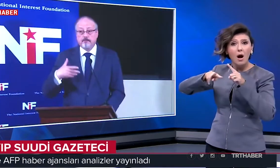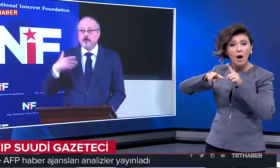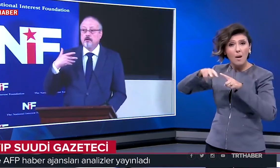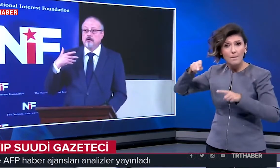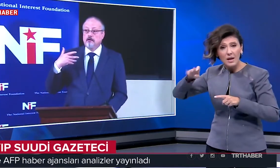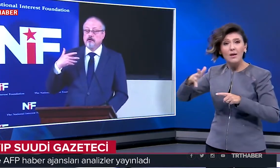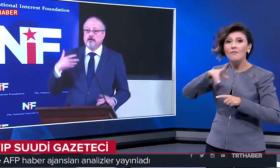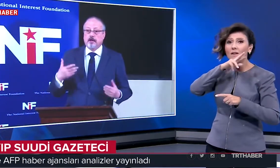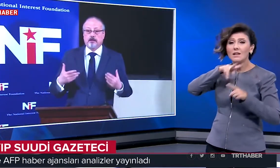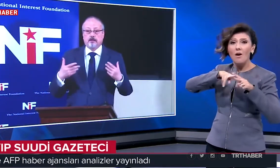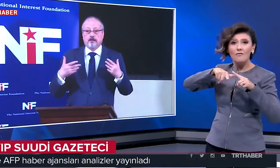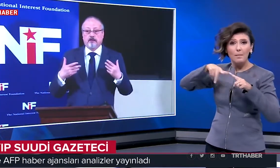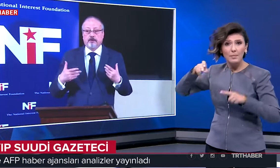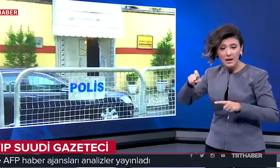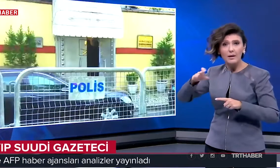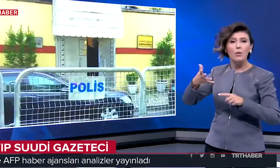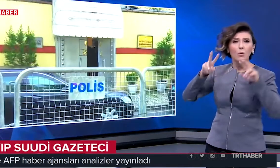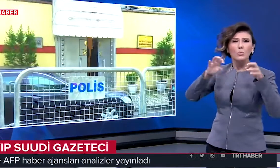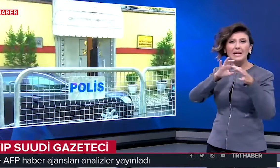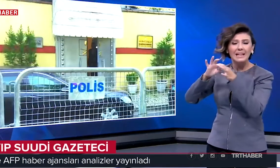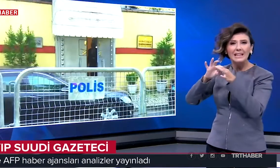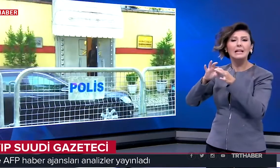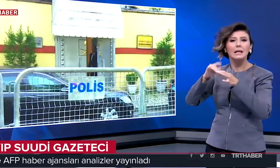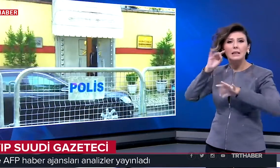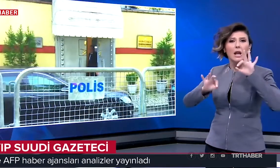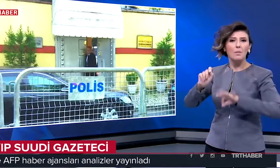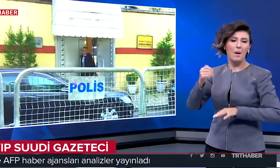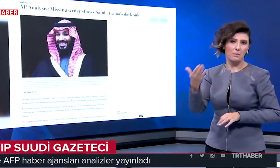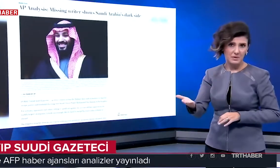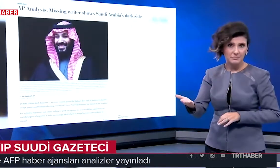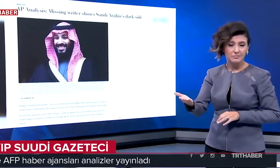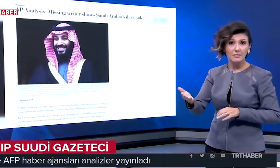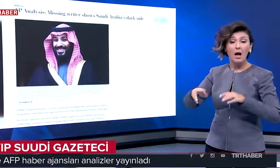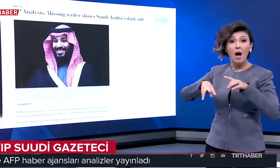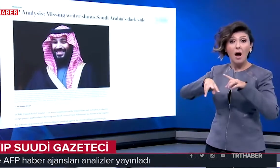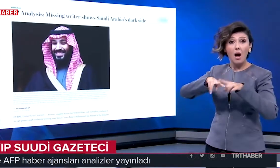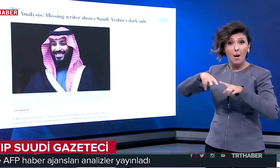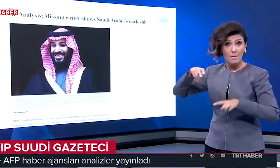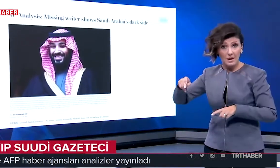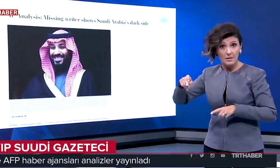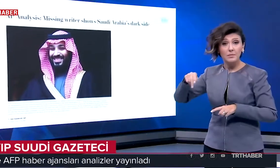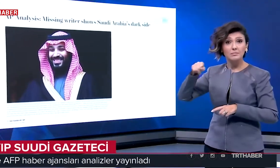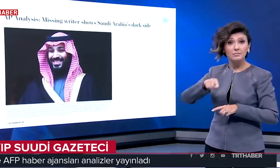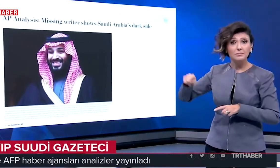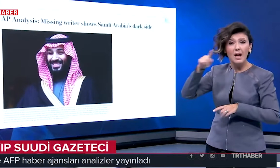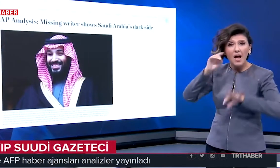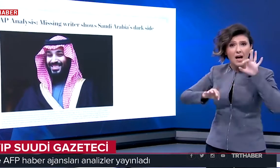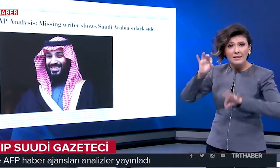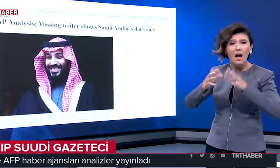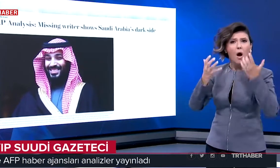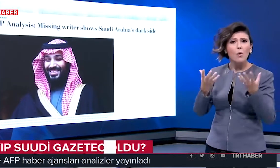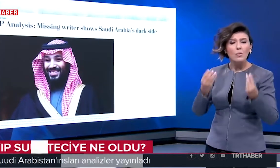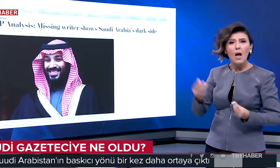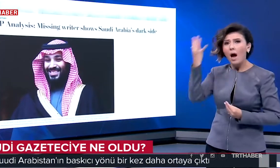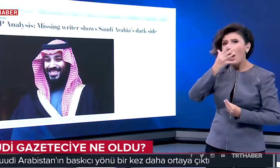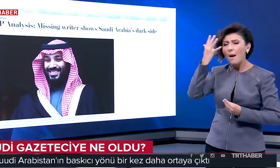France Press haber ajansları konuyu değerlendiren analizler yayınladı. Associated Press ajansının analizinde ağırlıklı olarak Suudi